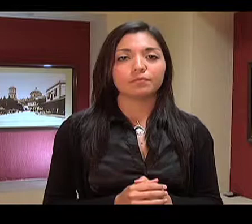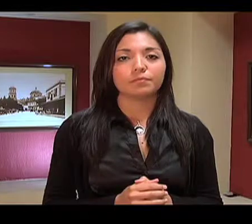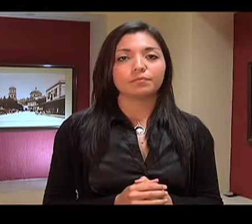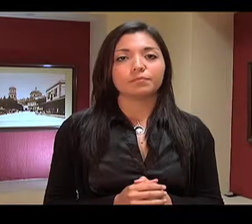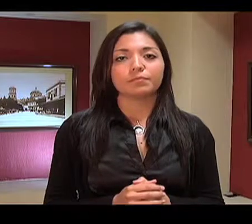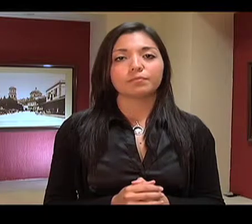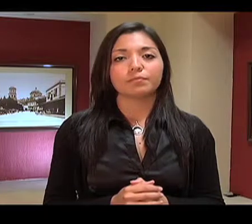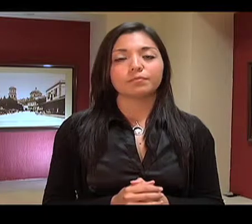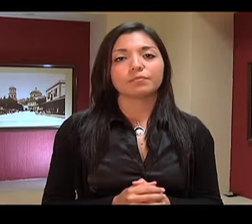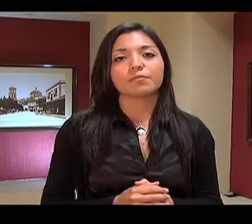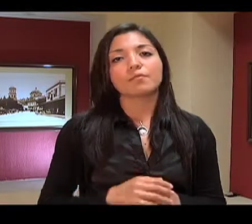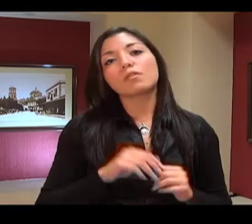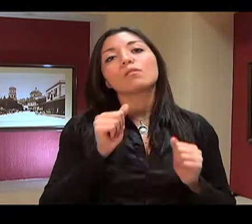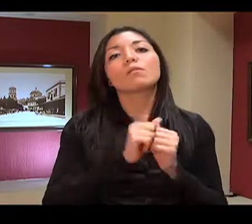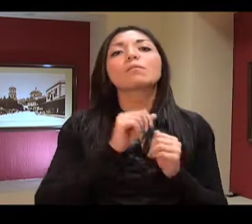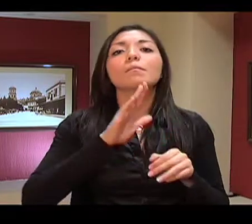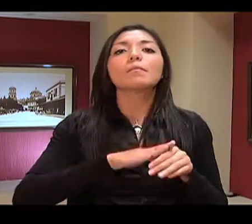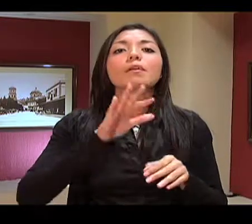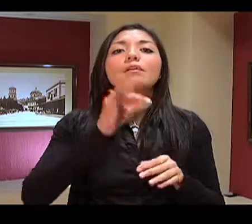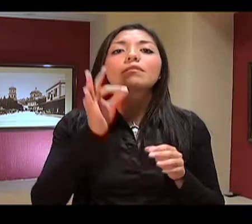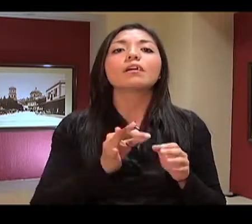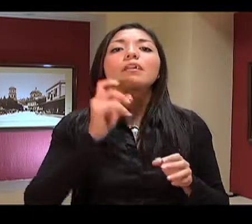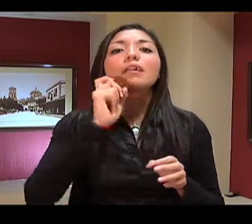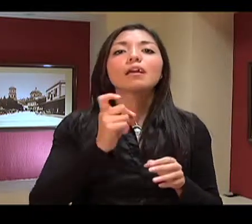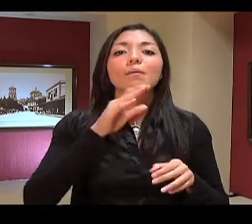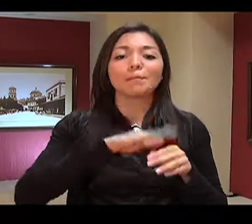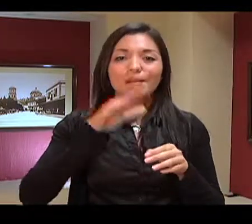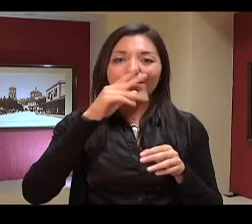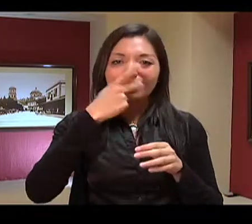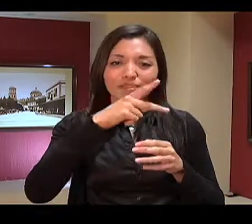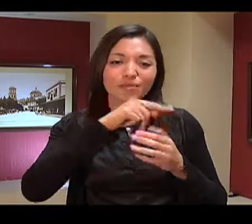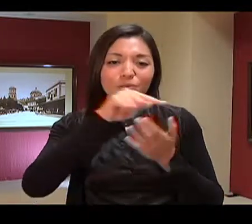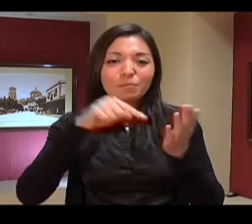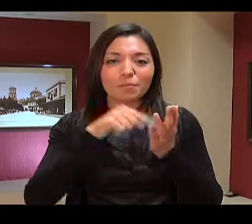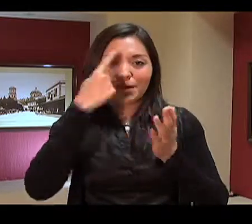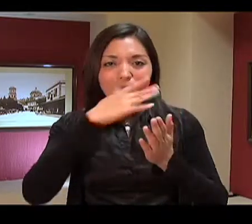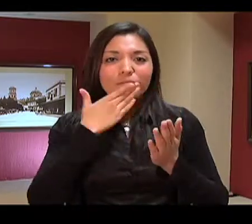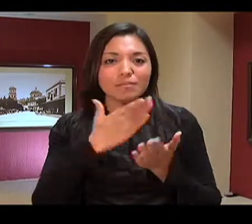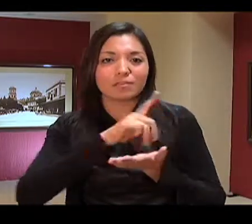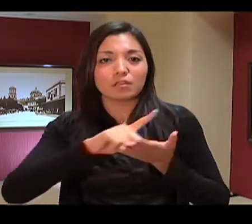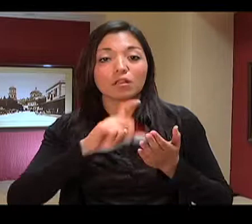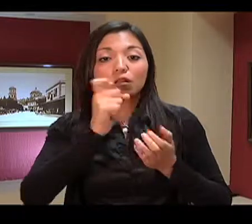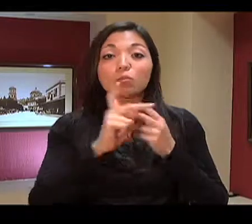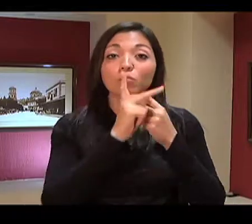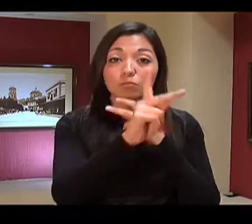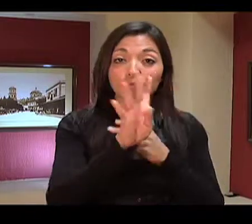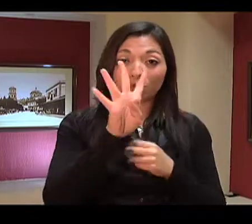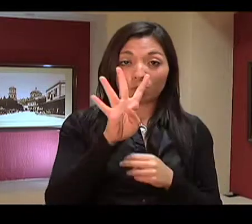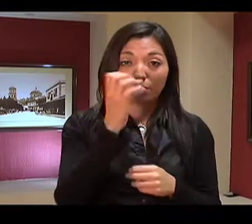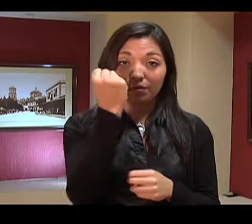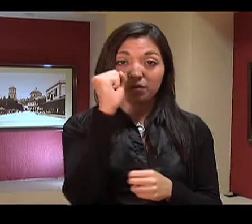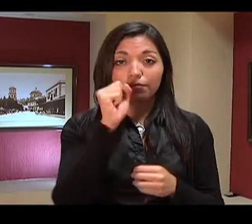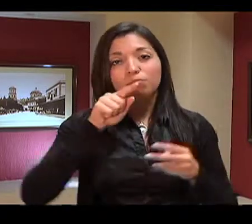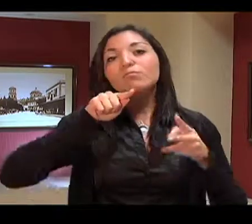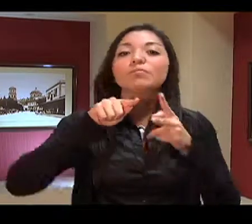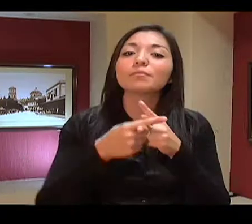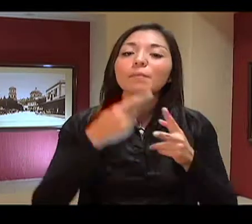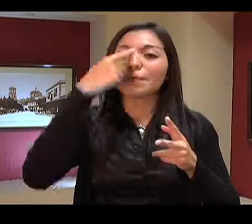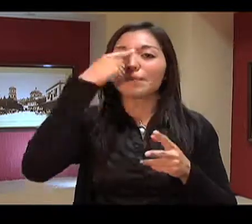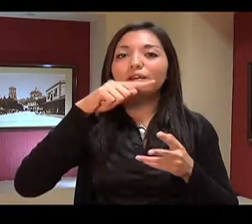Con la finalidad de llevar a cabo una reforma electoral profunda y transparente, el próximo 19 de septiembre comenzarán los foros regionales en los que se